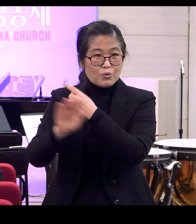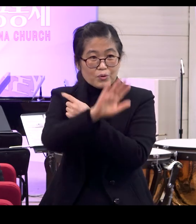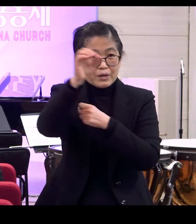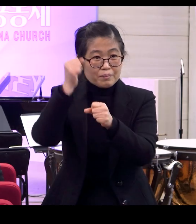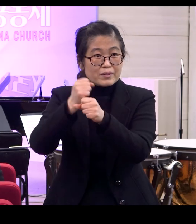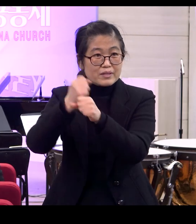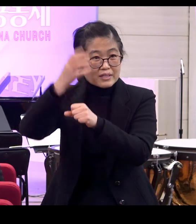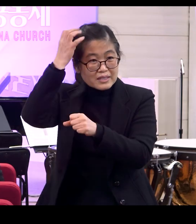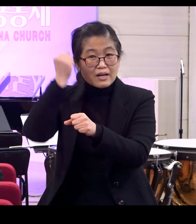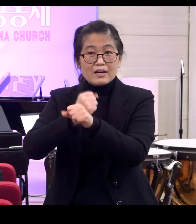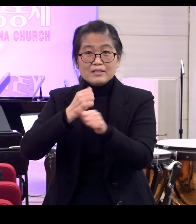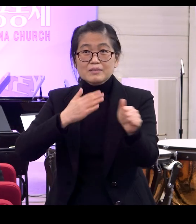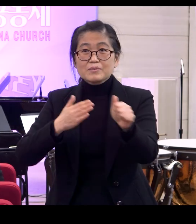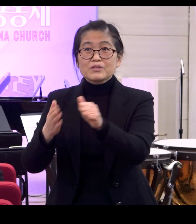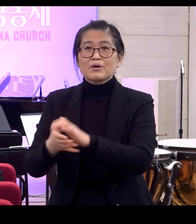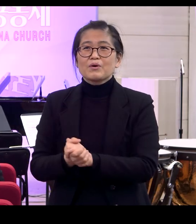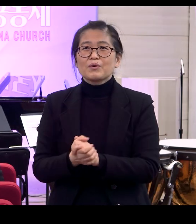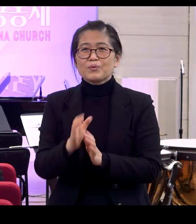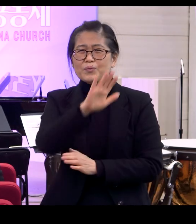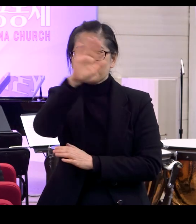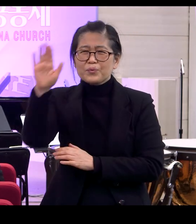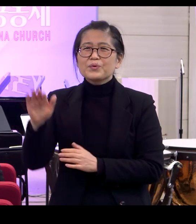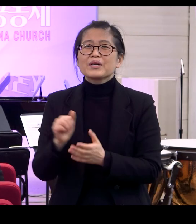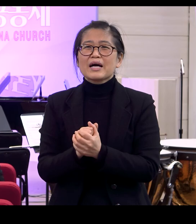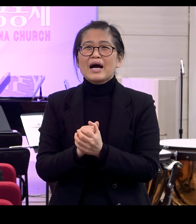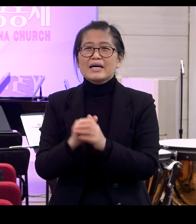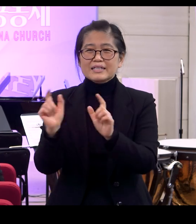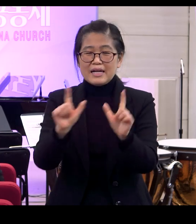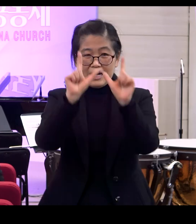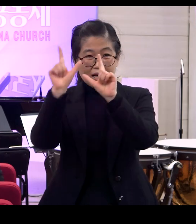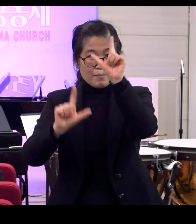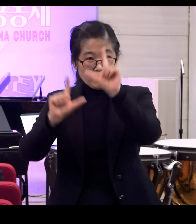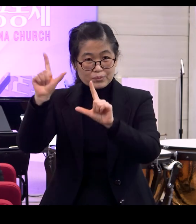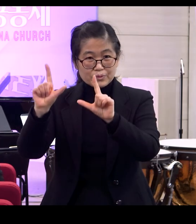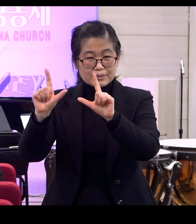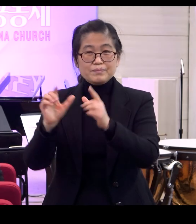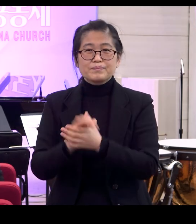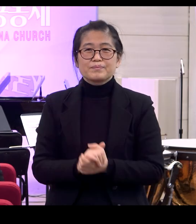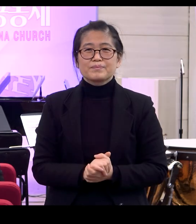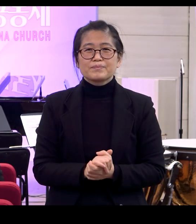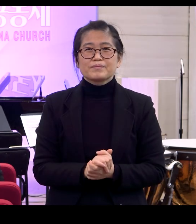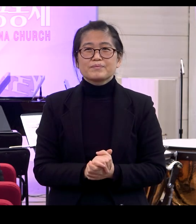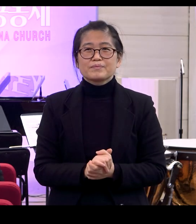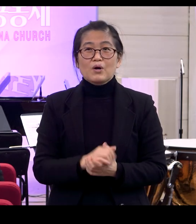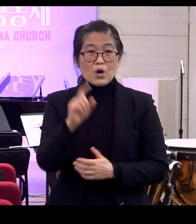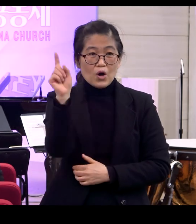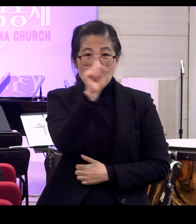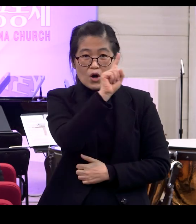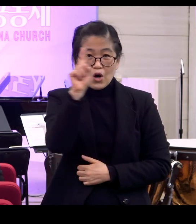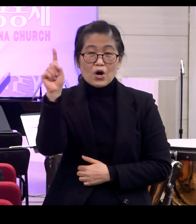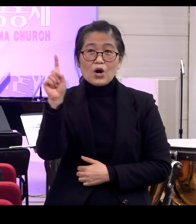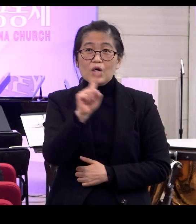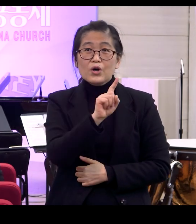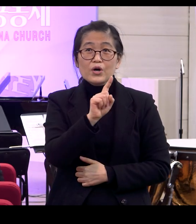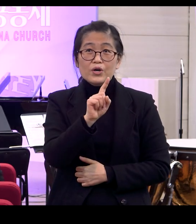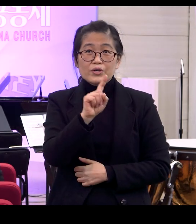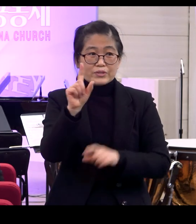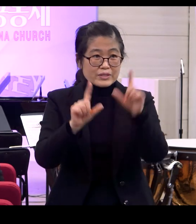이것이 바로 우리가 살아가야 할 모습이에요 어떤 자리 어떤 상황에